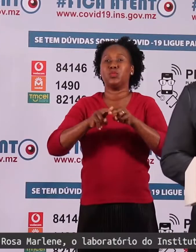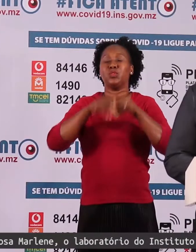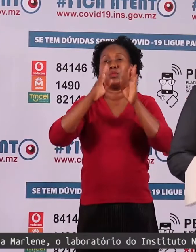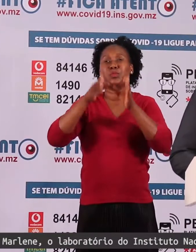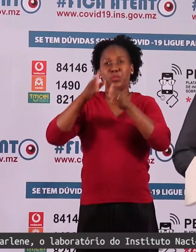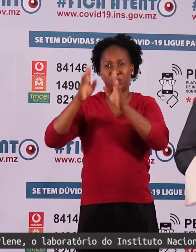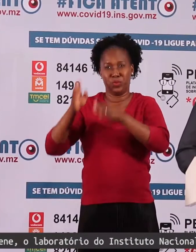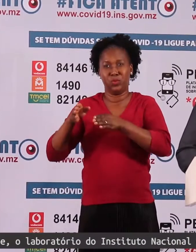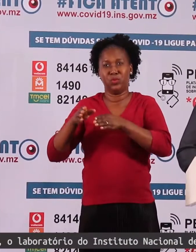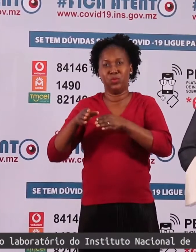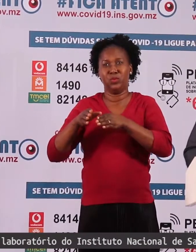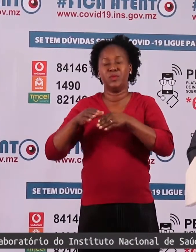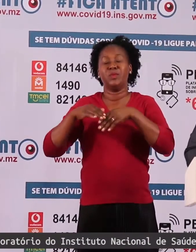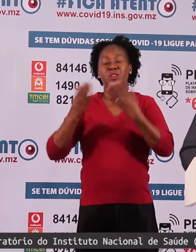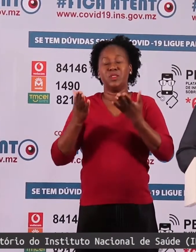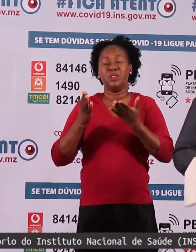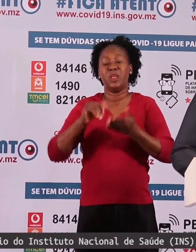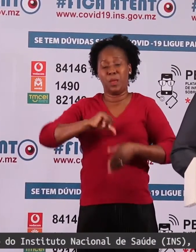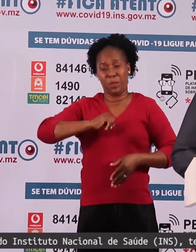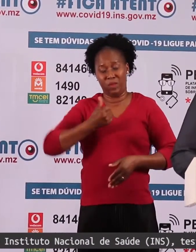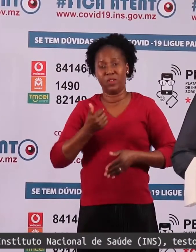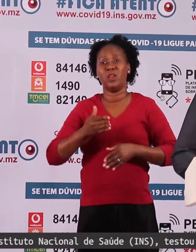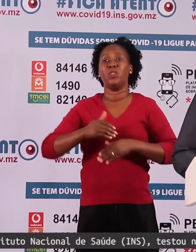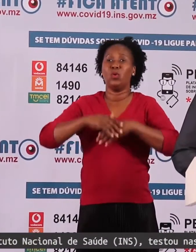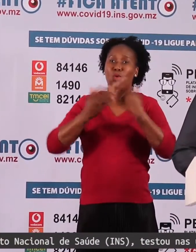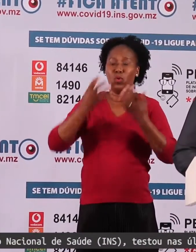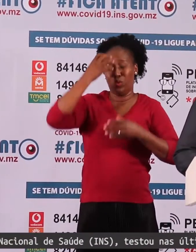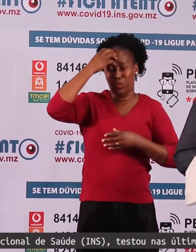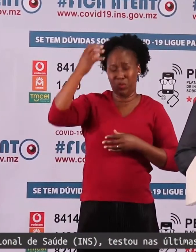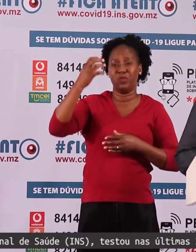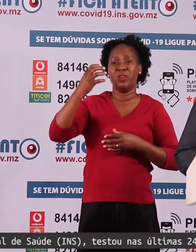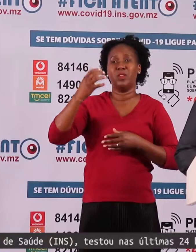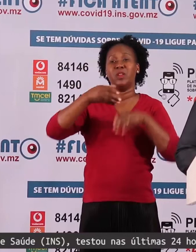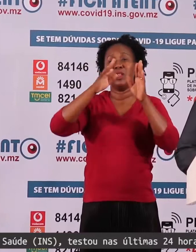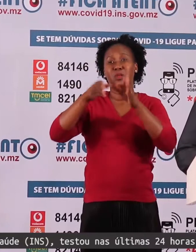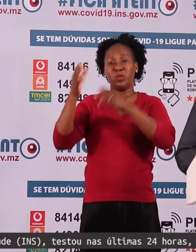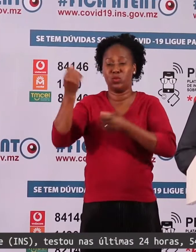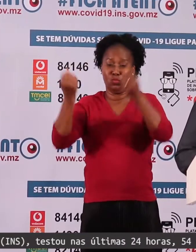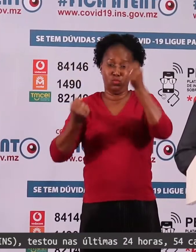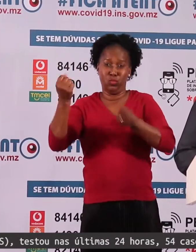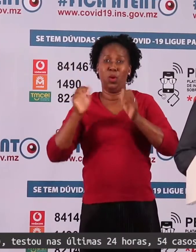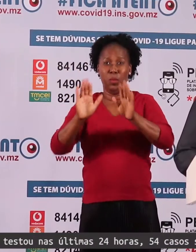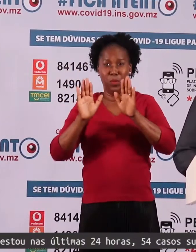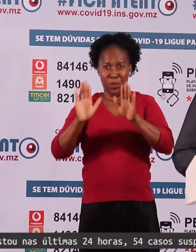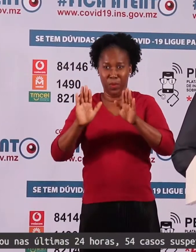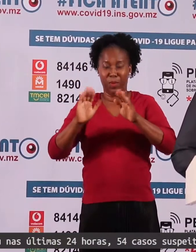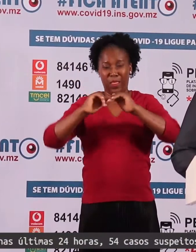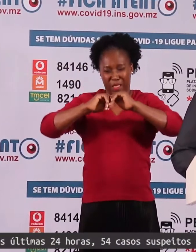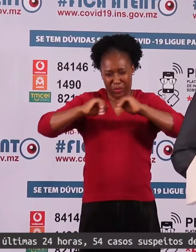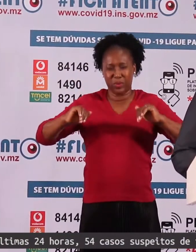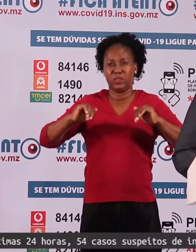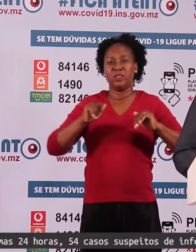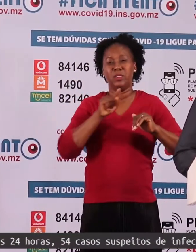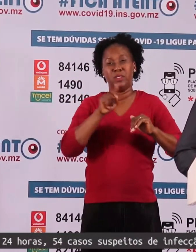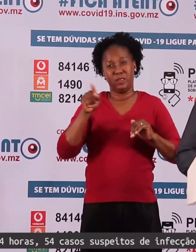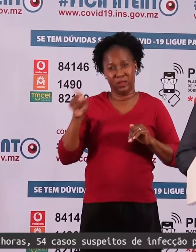de propriedade privada ou pública. Os condutores de veículos particulares que não